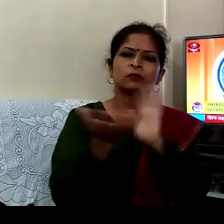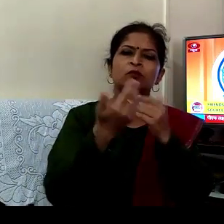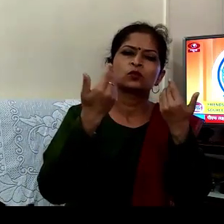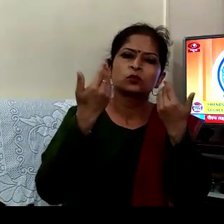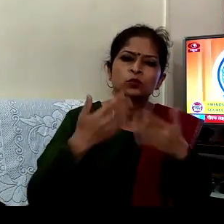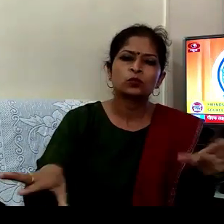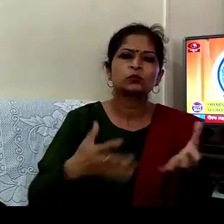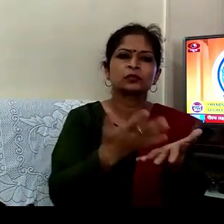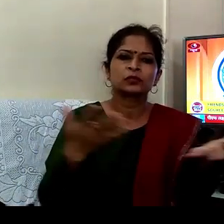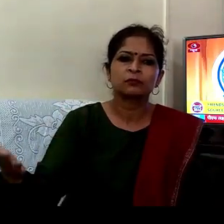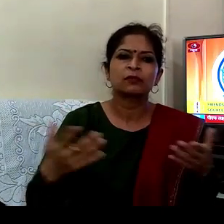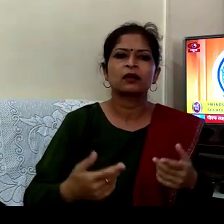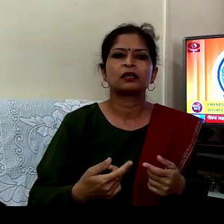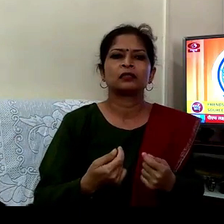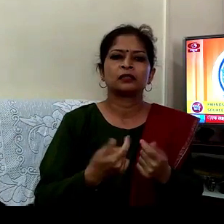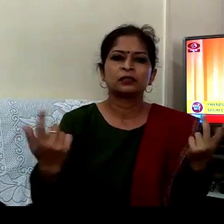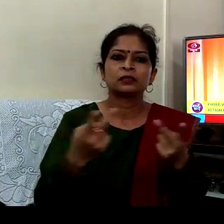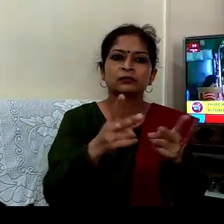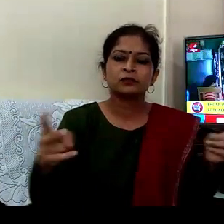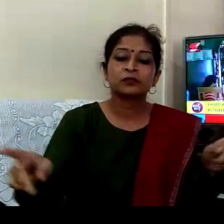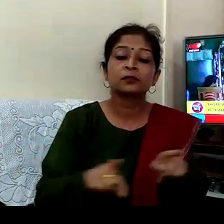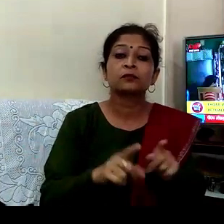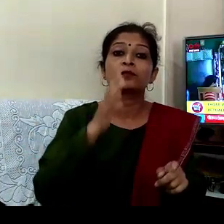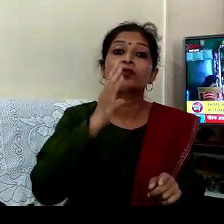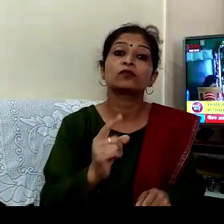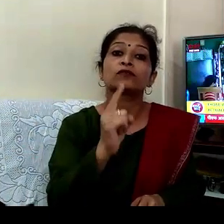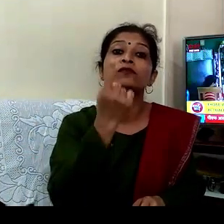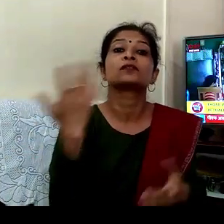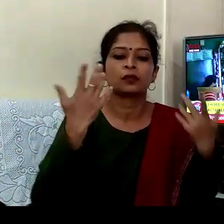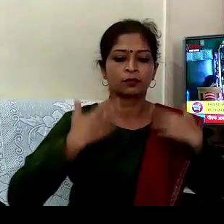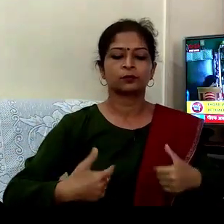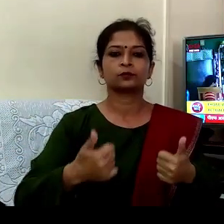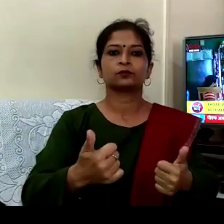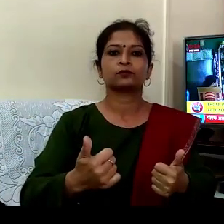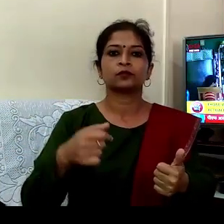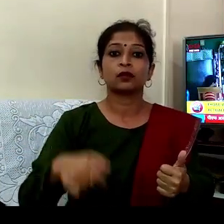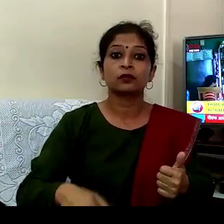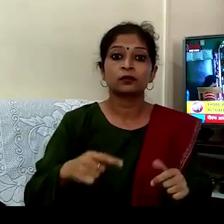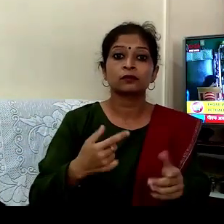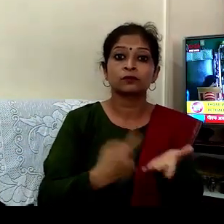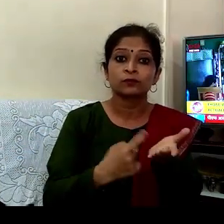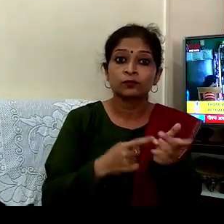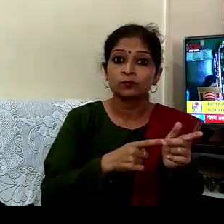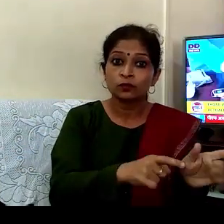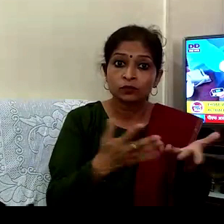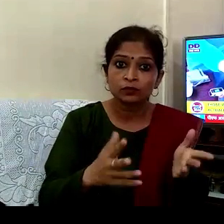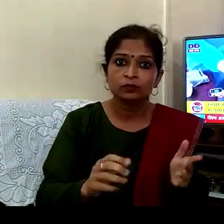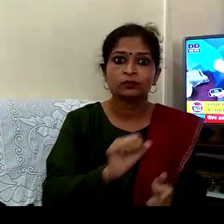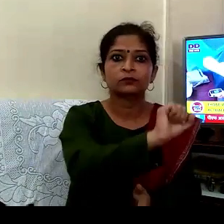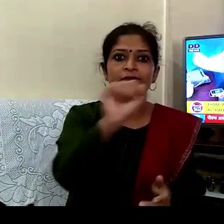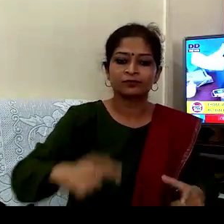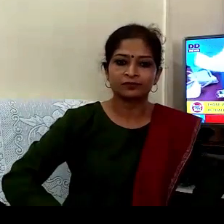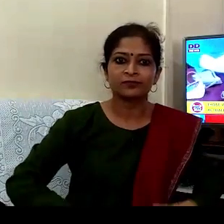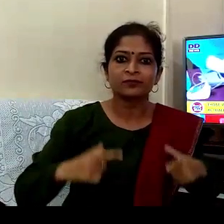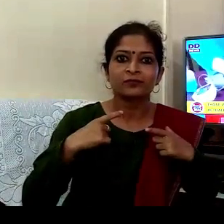سادھن سواست ہی ہے ایسے میں نیم توڑنے والے اپنے جیون کے ساتھ